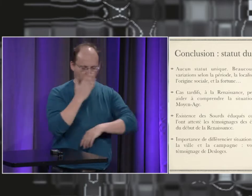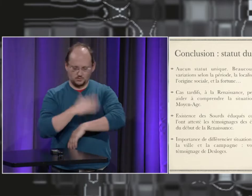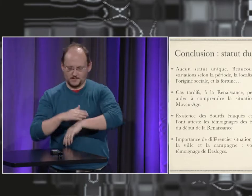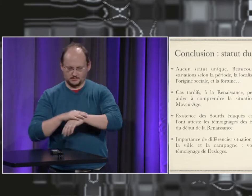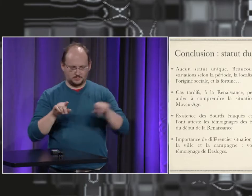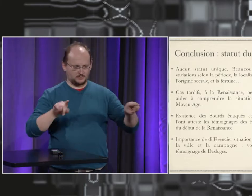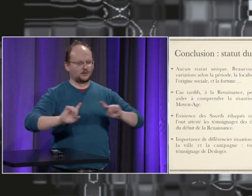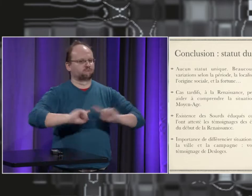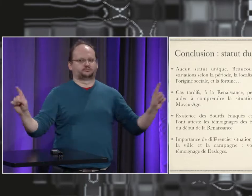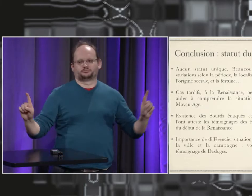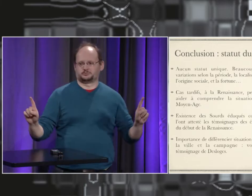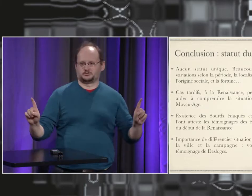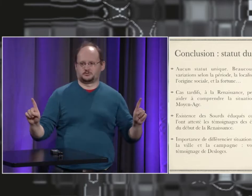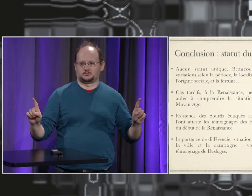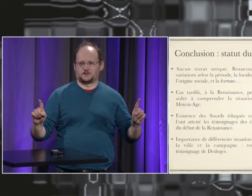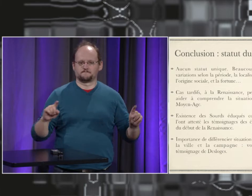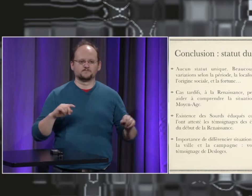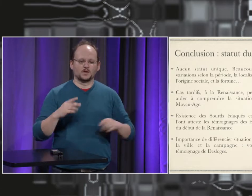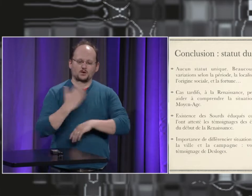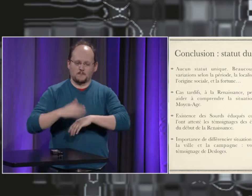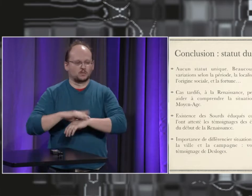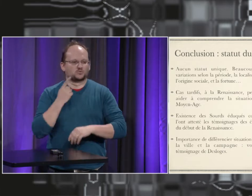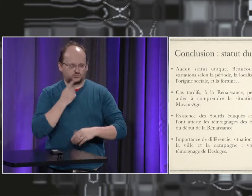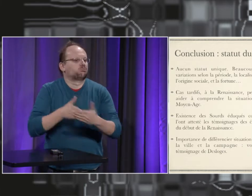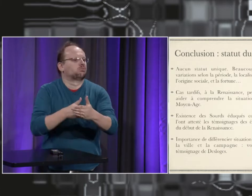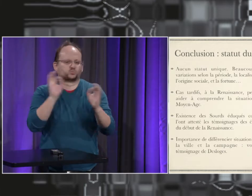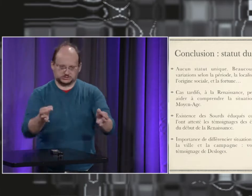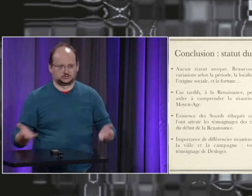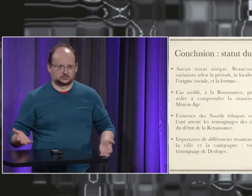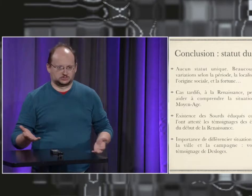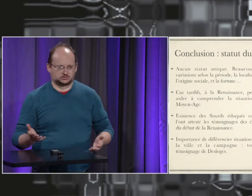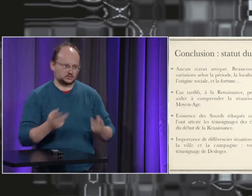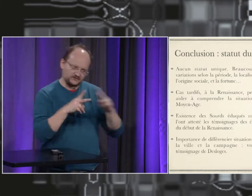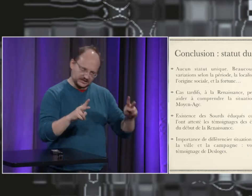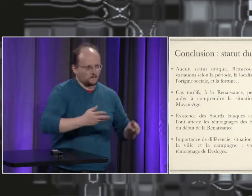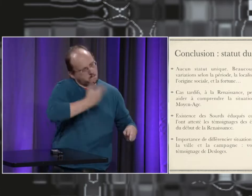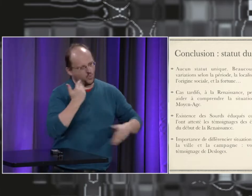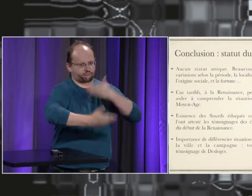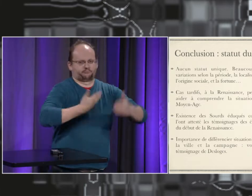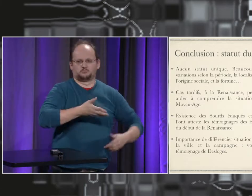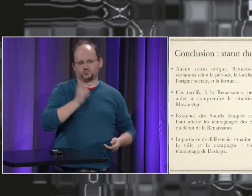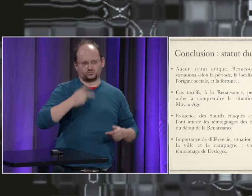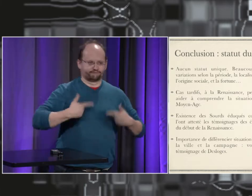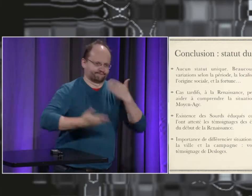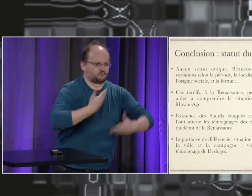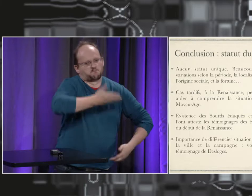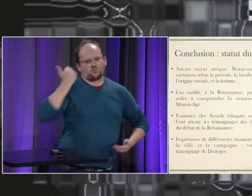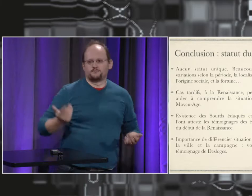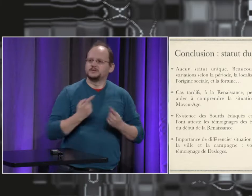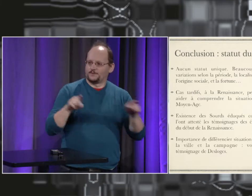et il y avait à mon avis je pense une grande distinction entre la communauté sourde qui vivait en ville et la communauté et les sourds qui